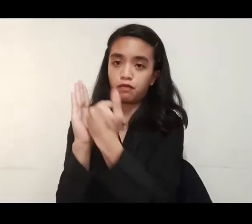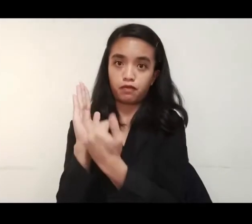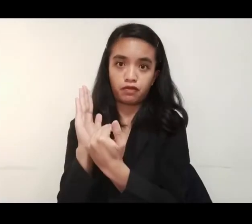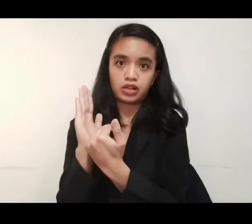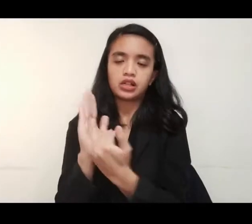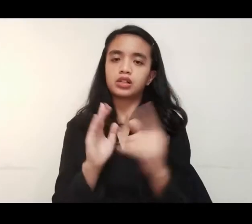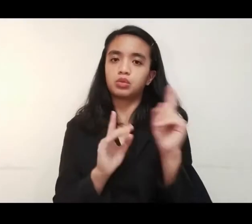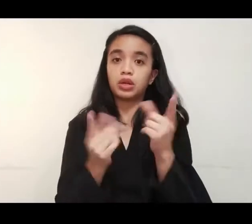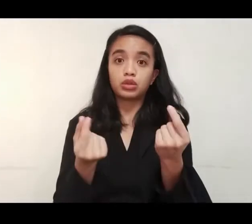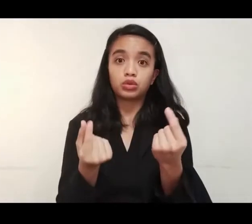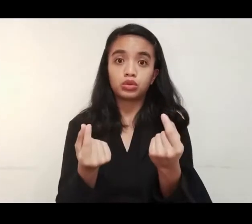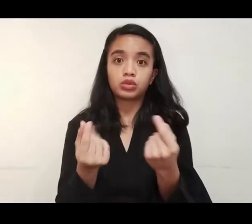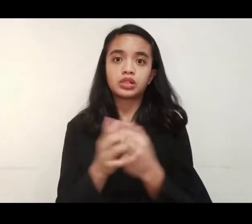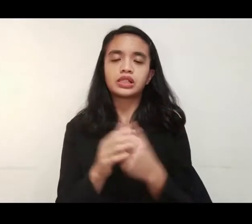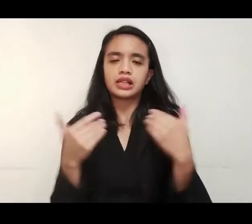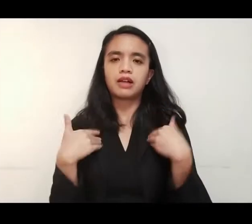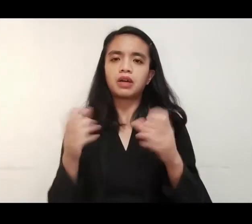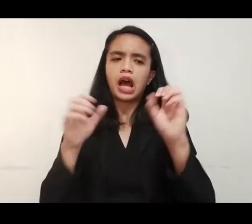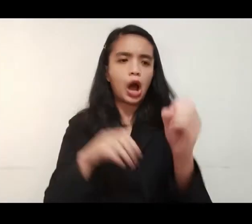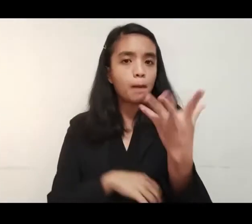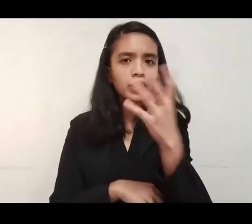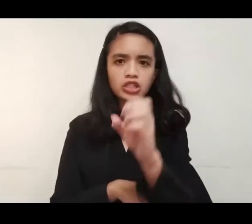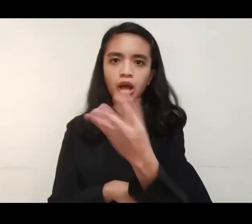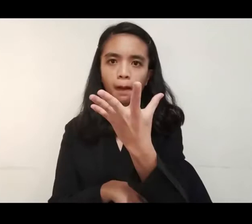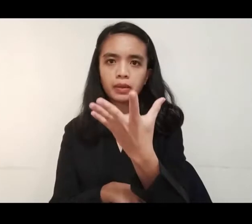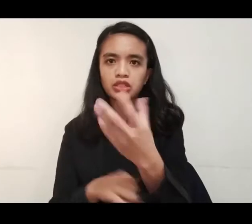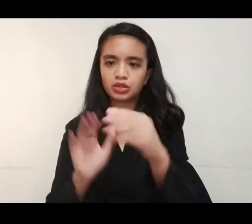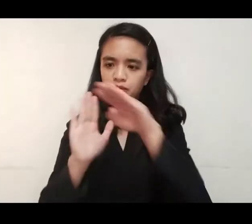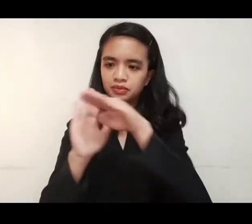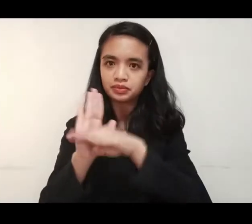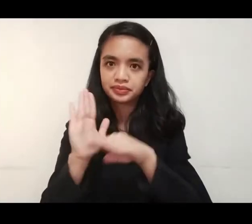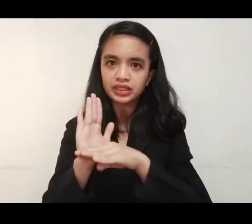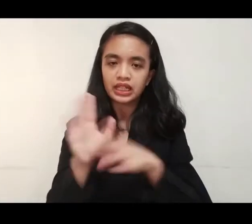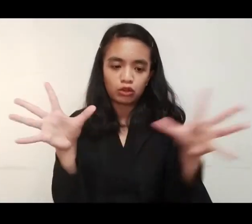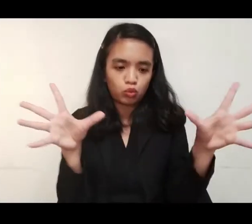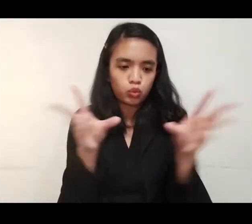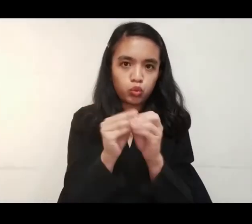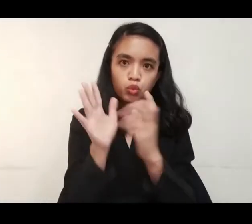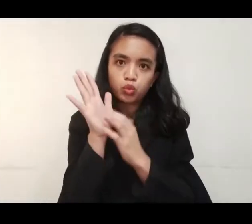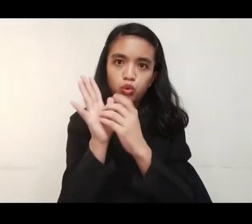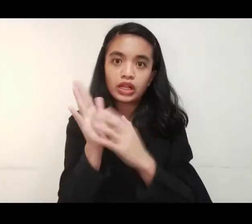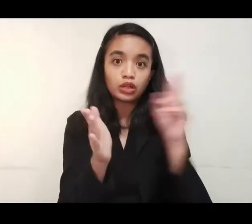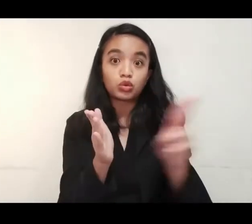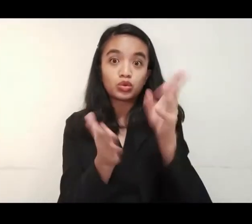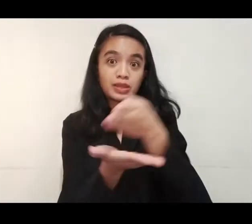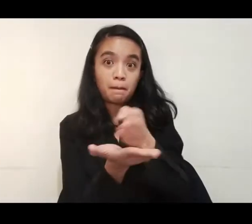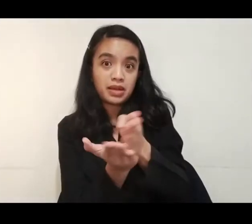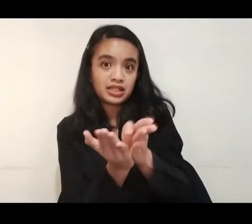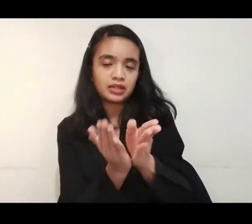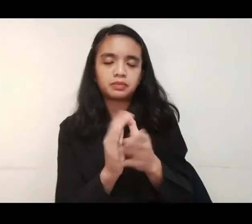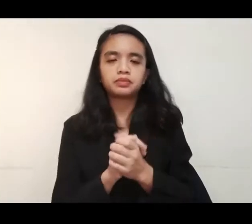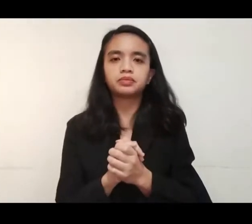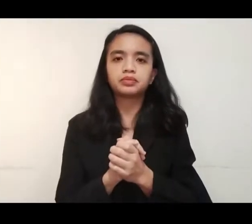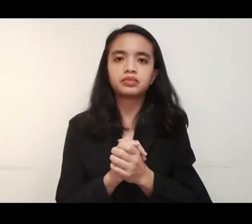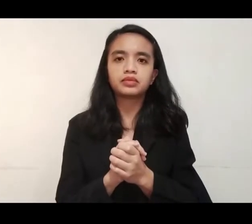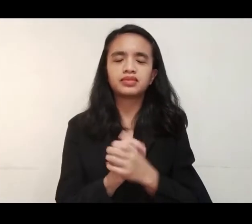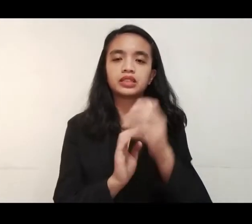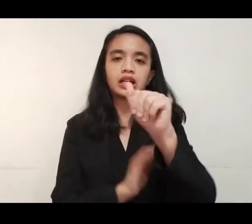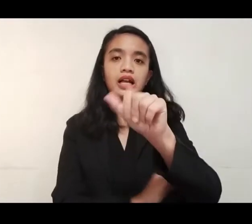May breakdown ng relief goods kung saan nakasaad ang presyo ng bawat produktong ibinigay at computation sa pondong ginamit.